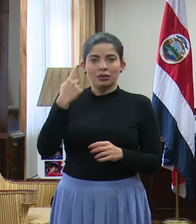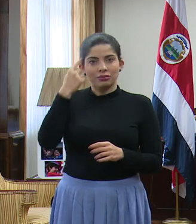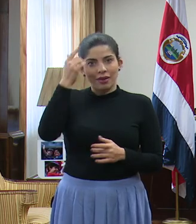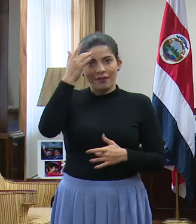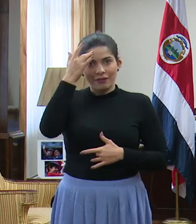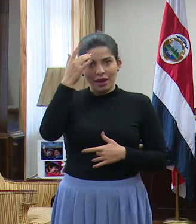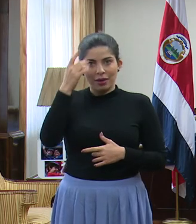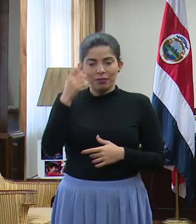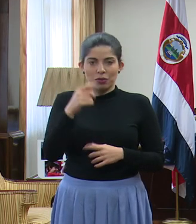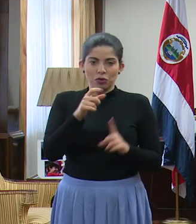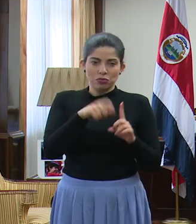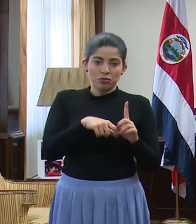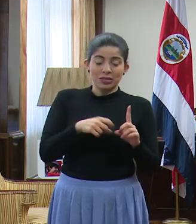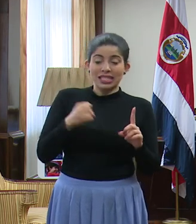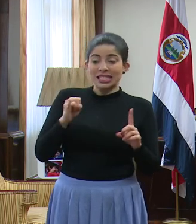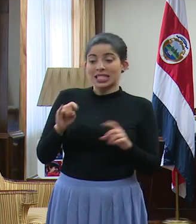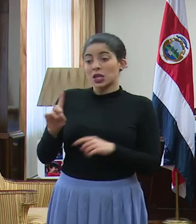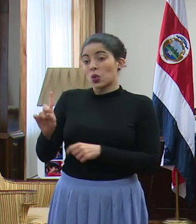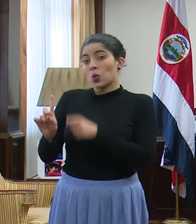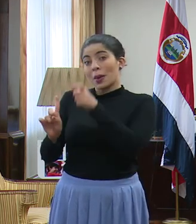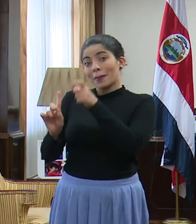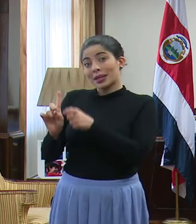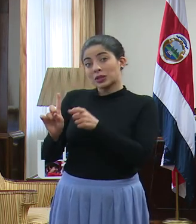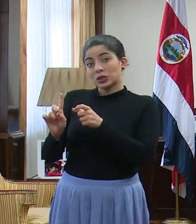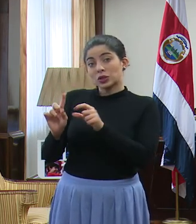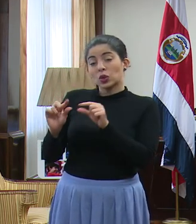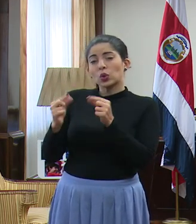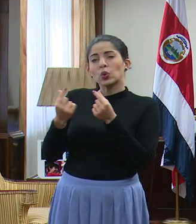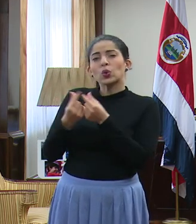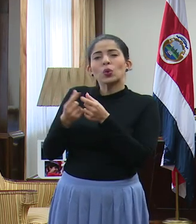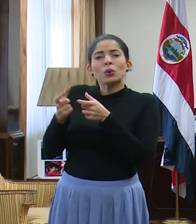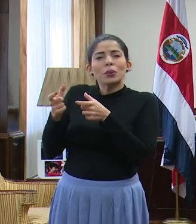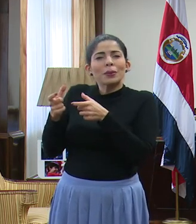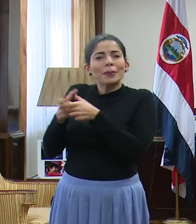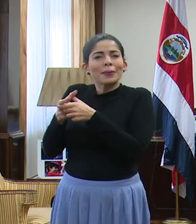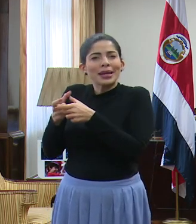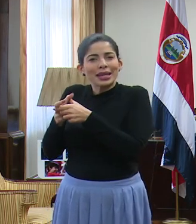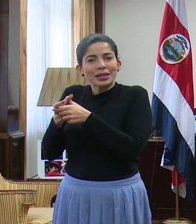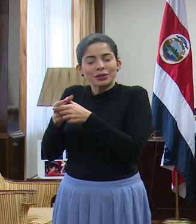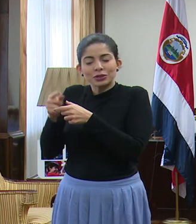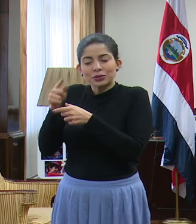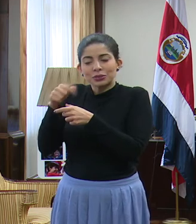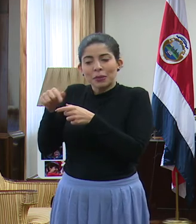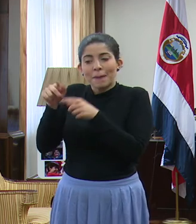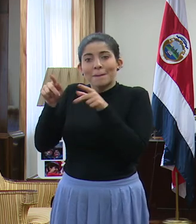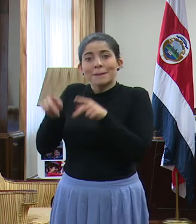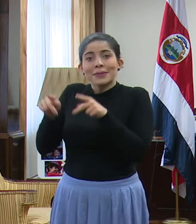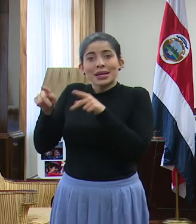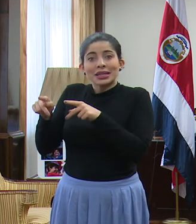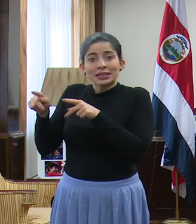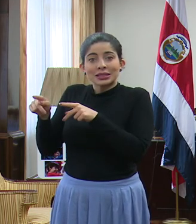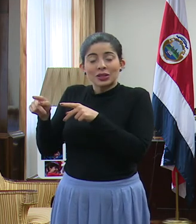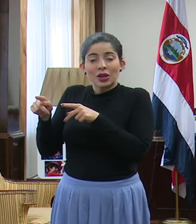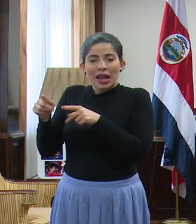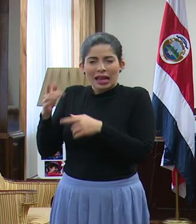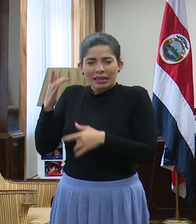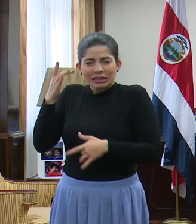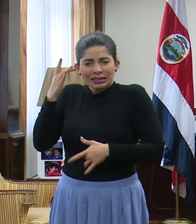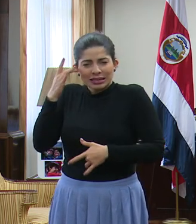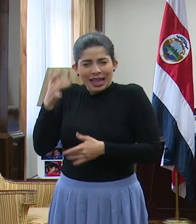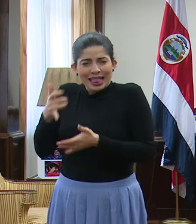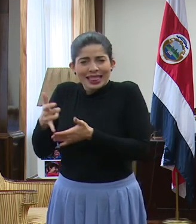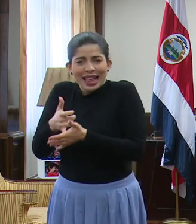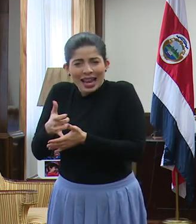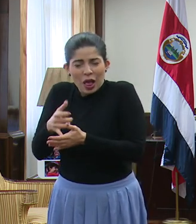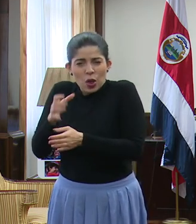Para una persona que pertenece al grupo minoritario de gente que va a cuidados intensivos para irme